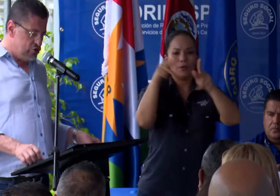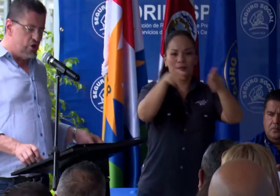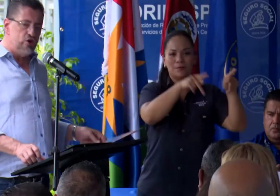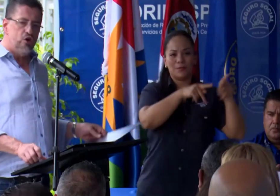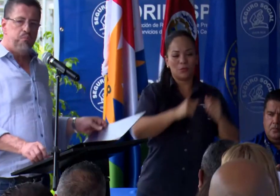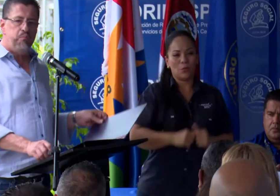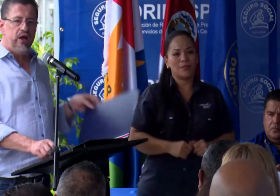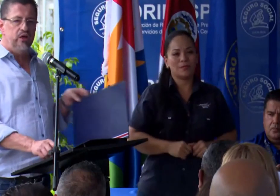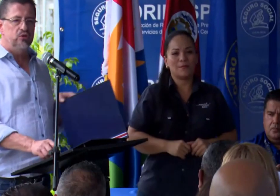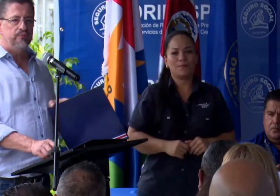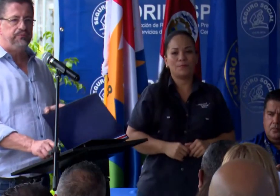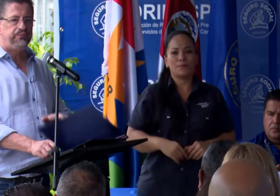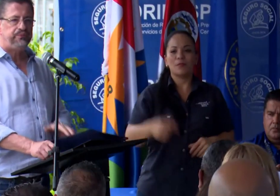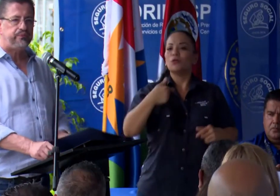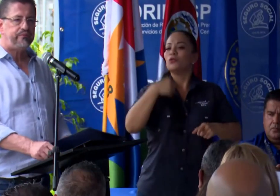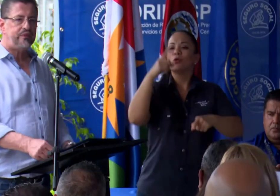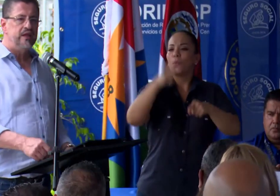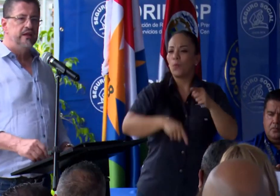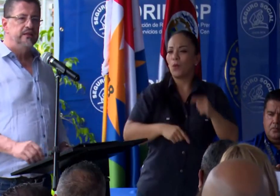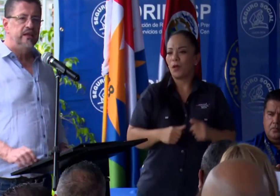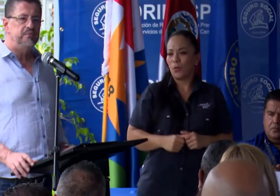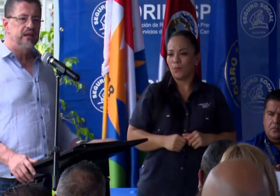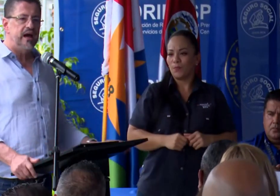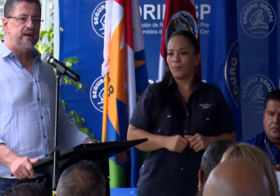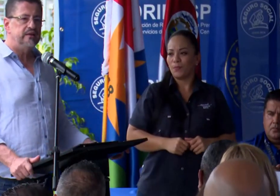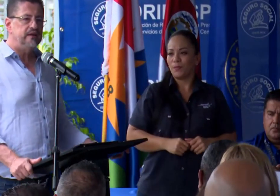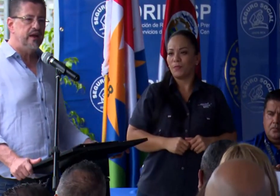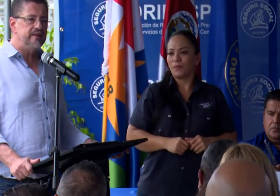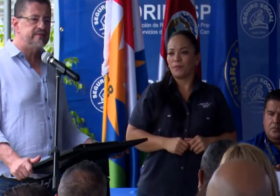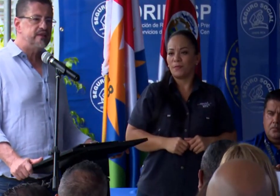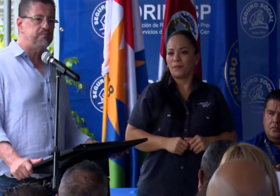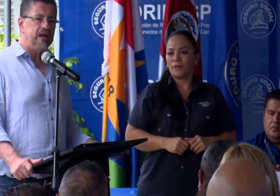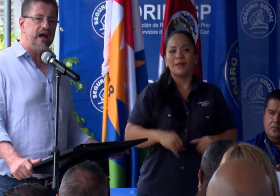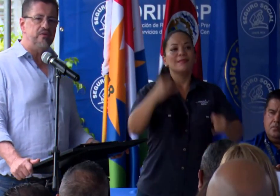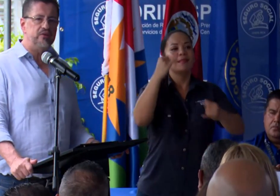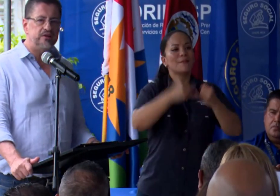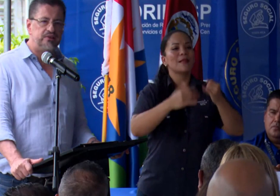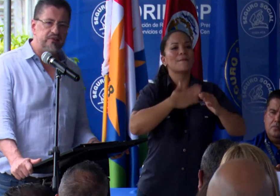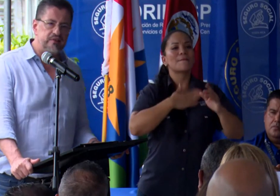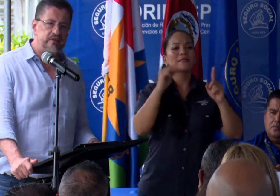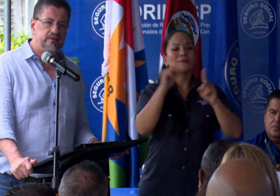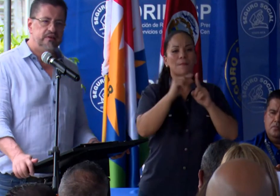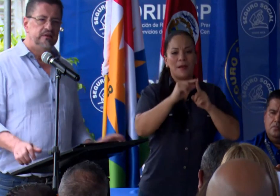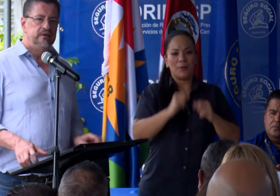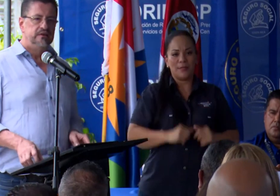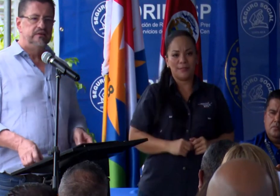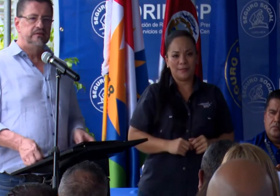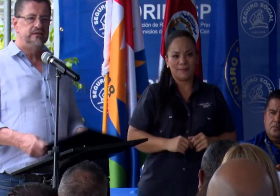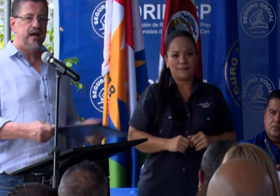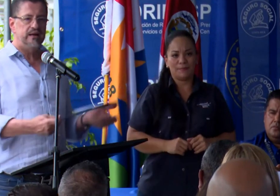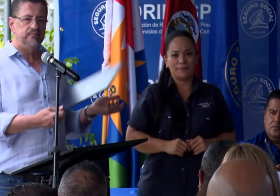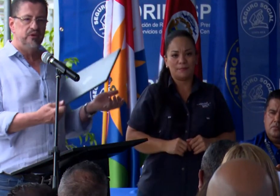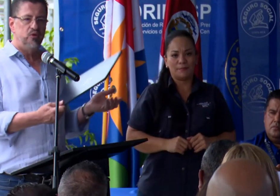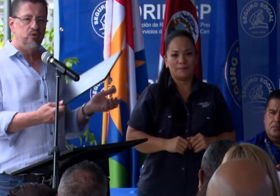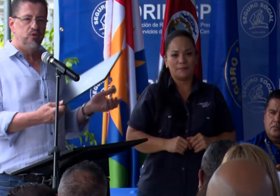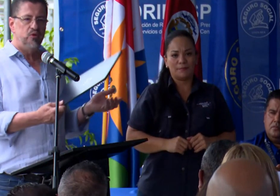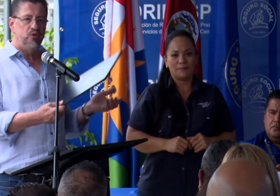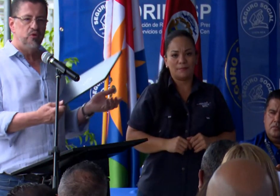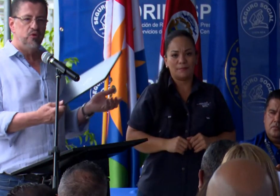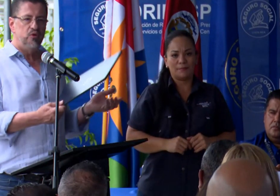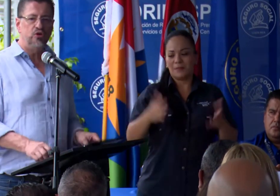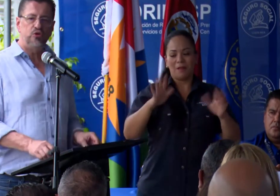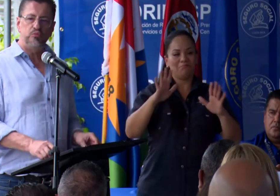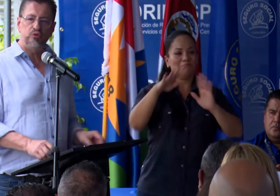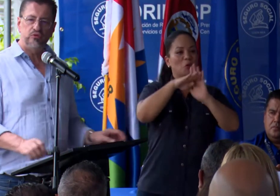Yo no puedo terminar estas palabras, ya me voy a salir de